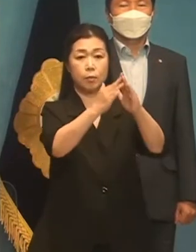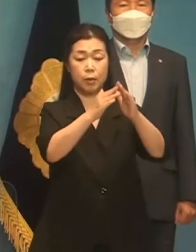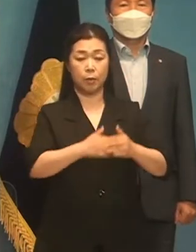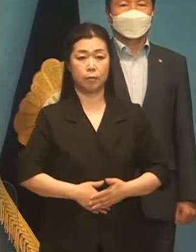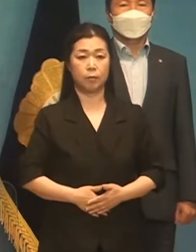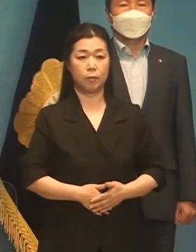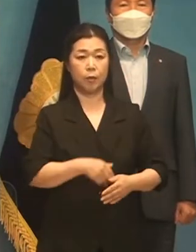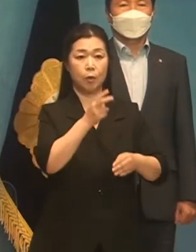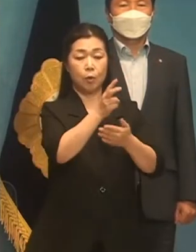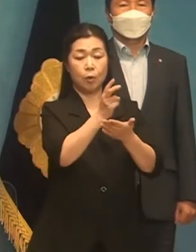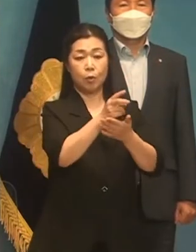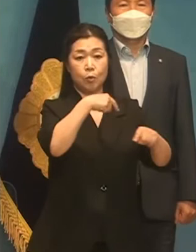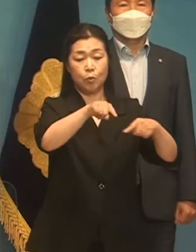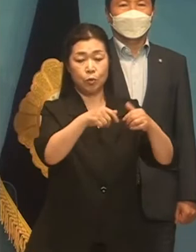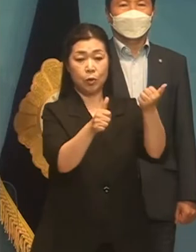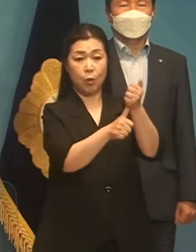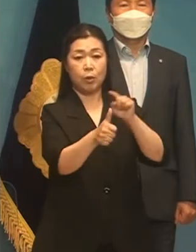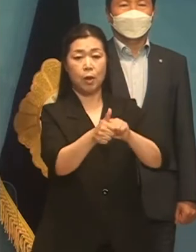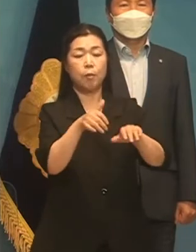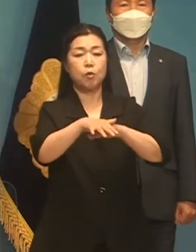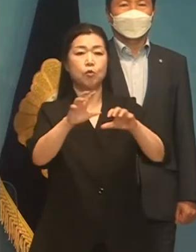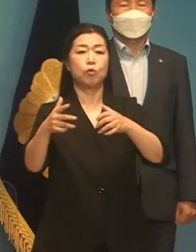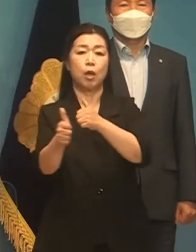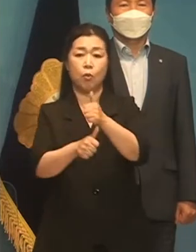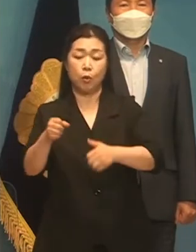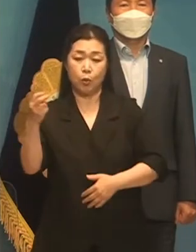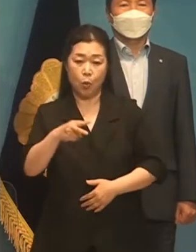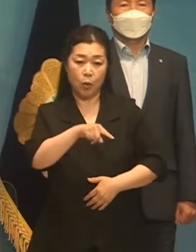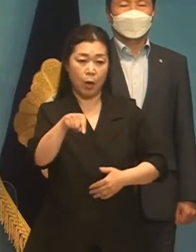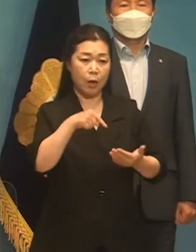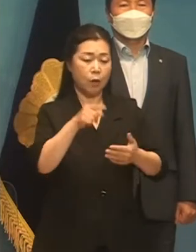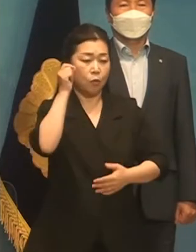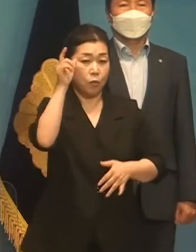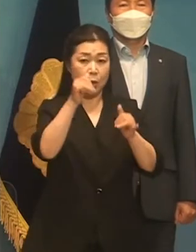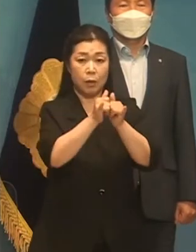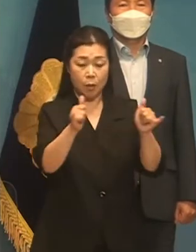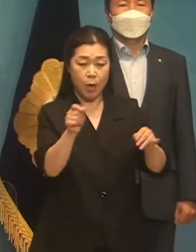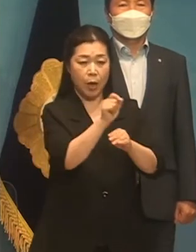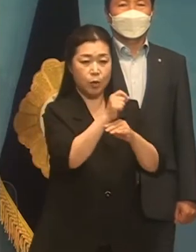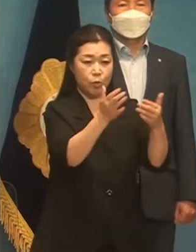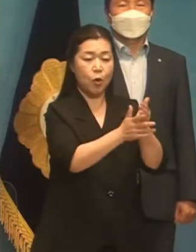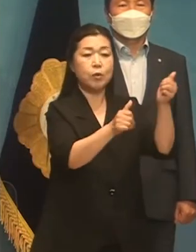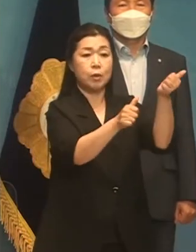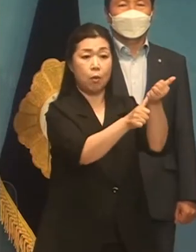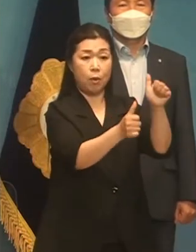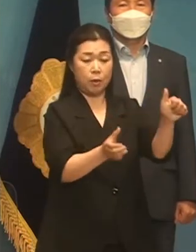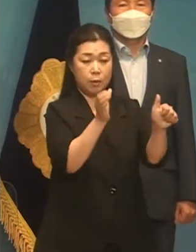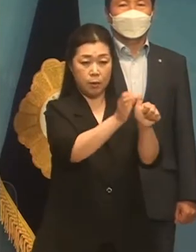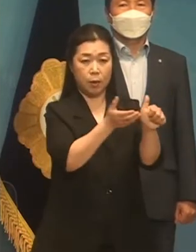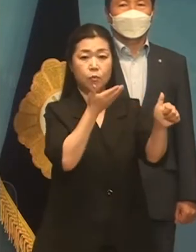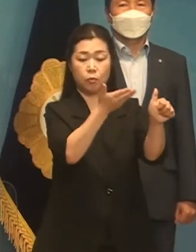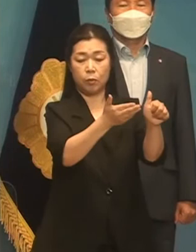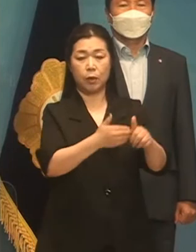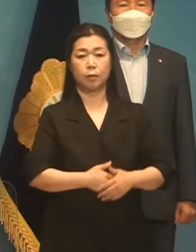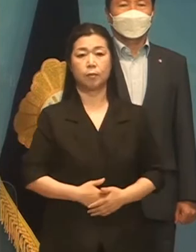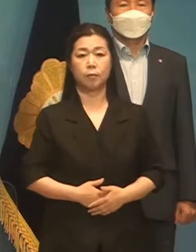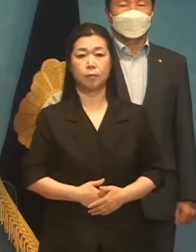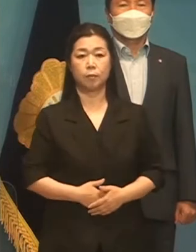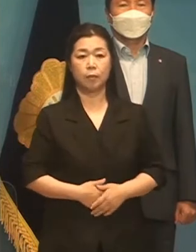정무차관대는 민주당 국회의원을 비롯한 당내외 인정하자원을 행정부처 차관으로 기용하는 방안입니다.